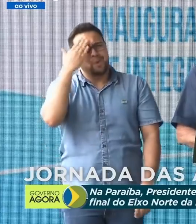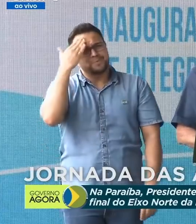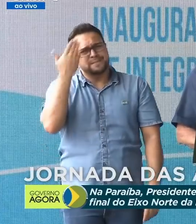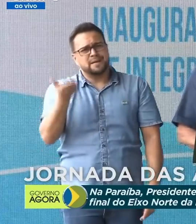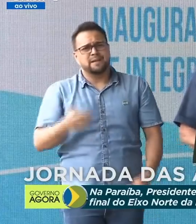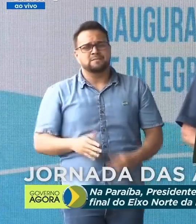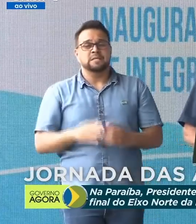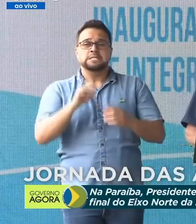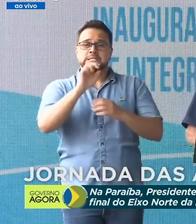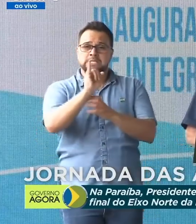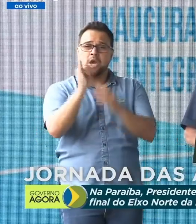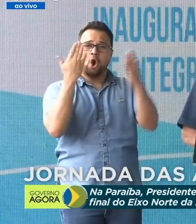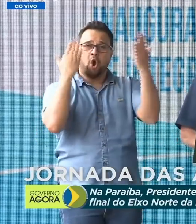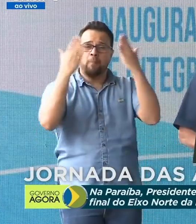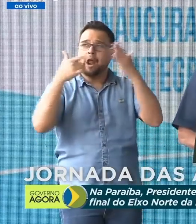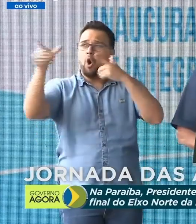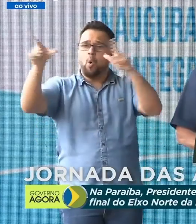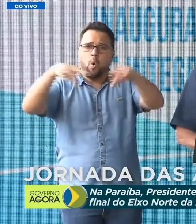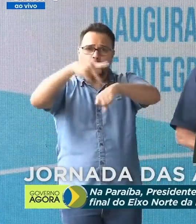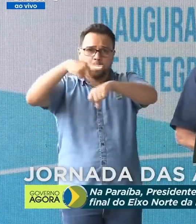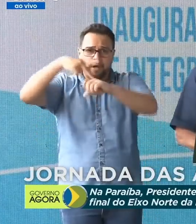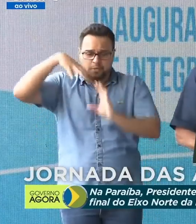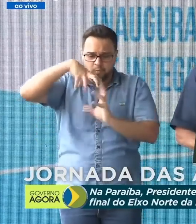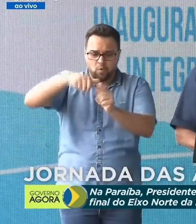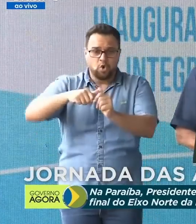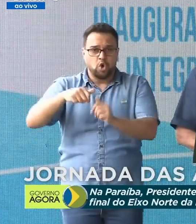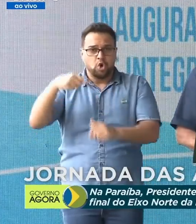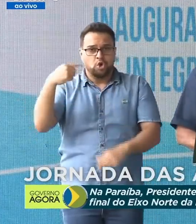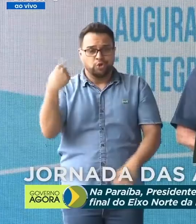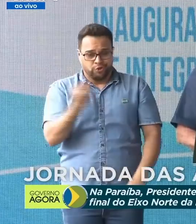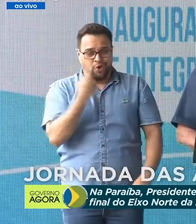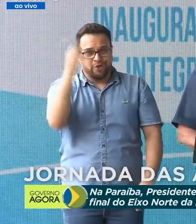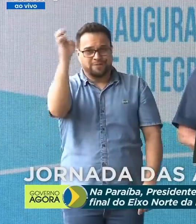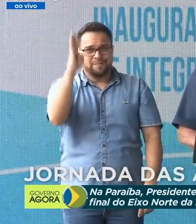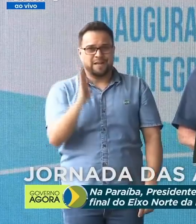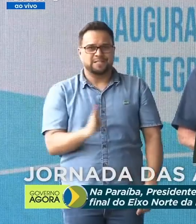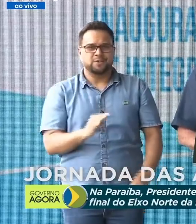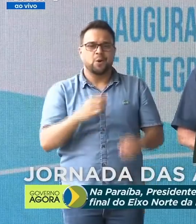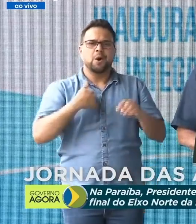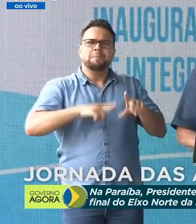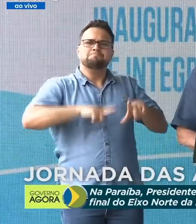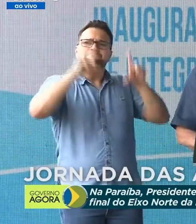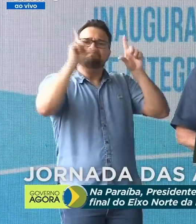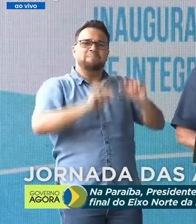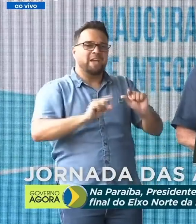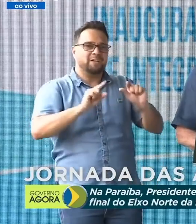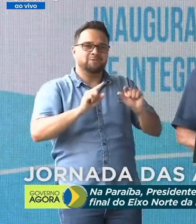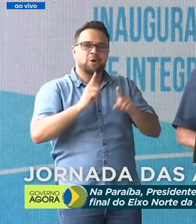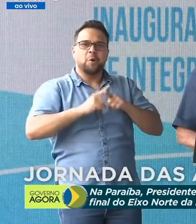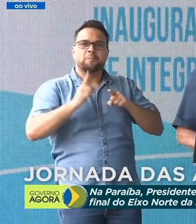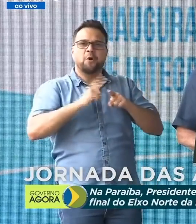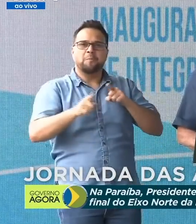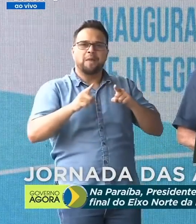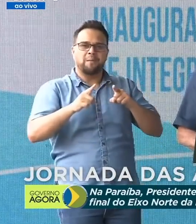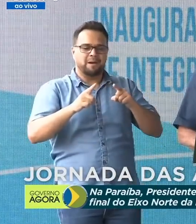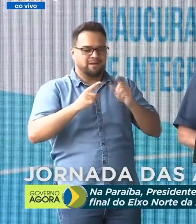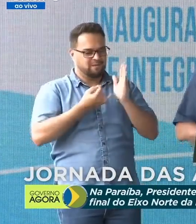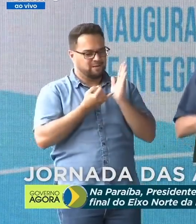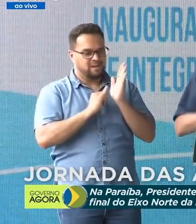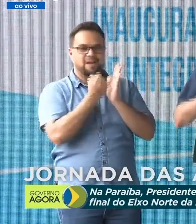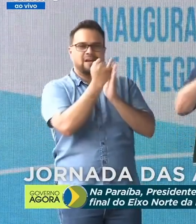Se compararmos com o resto do mundo, somos o país do que menos sofre com a economia pós-pandemia,